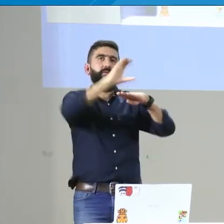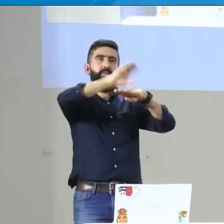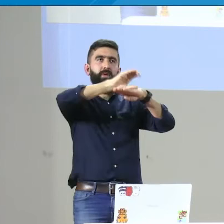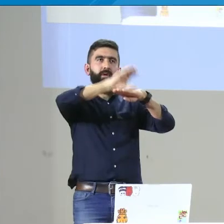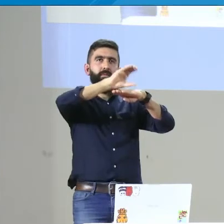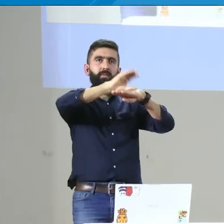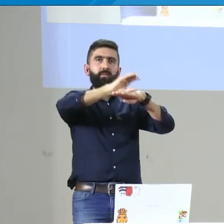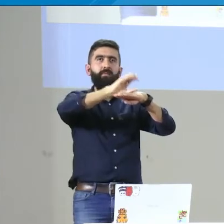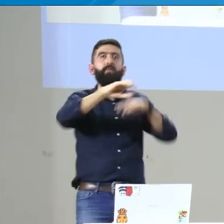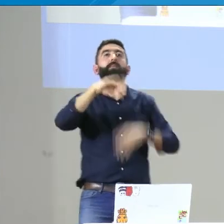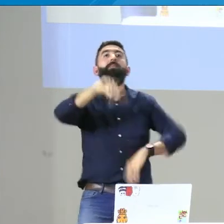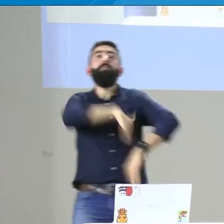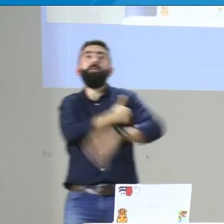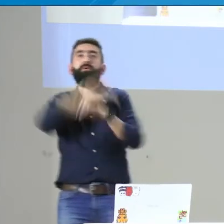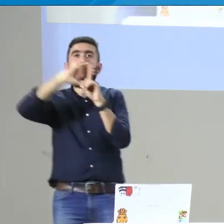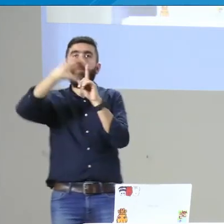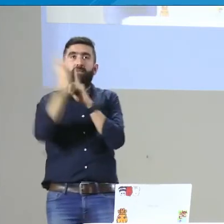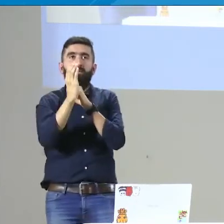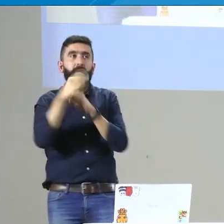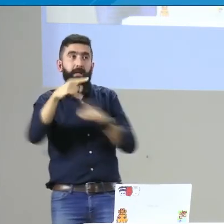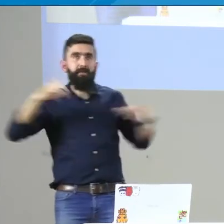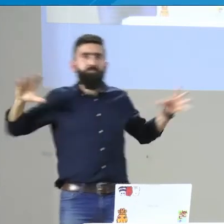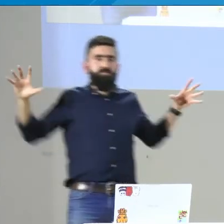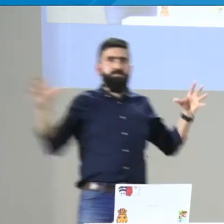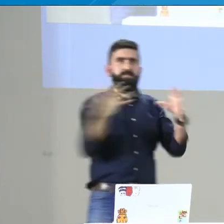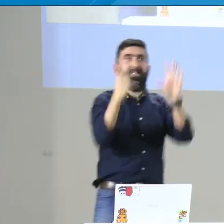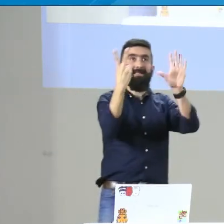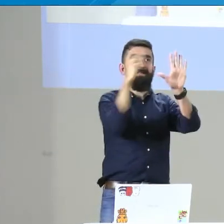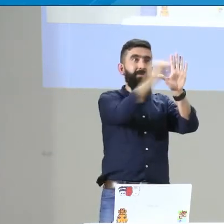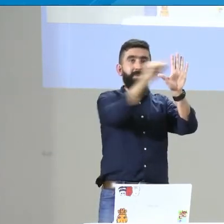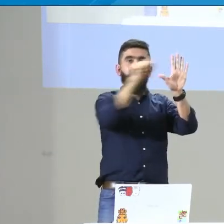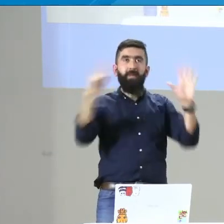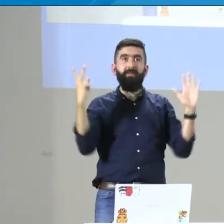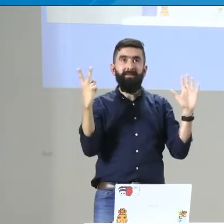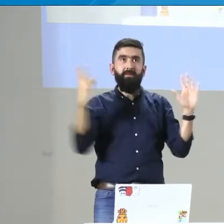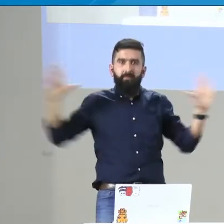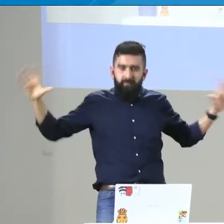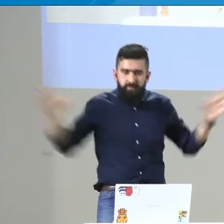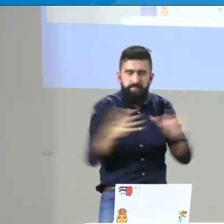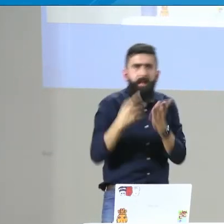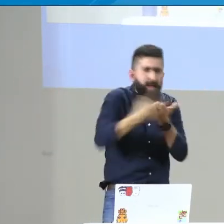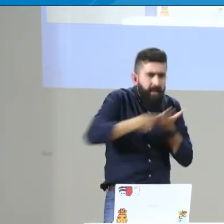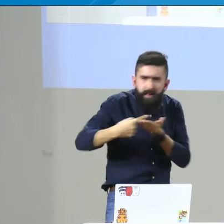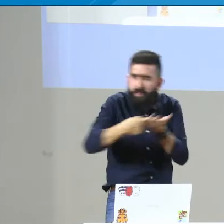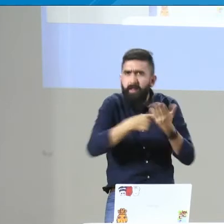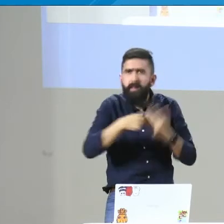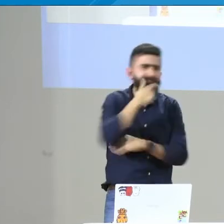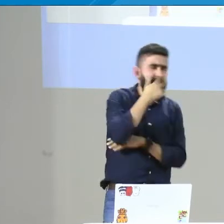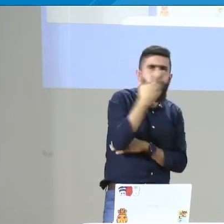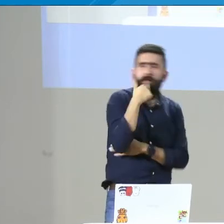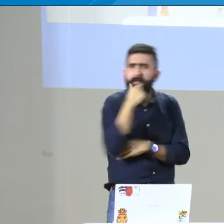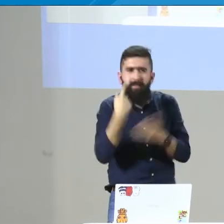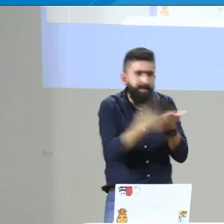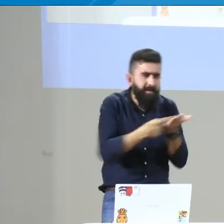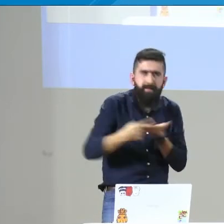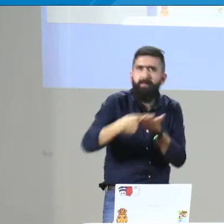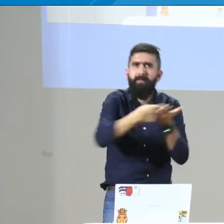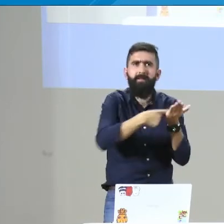la Universidad Nacional, el Instituto Caro y Cuervo, el Ministerio de Cultura. Entonces, estos siete representantes nos hemos